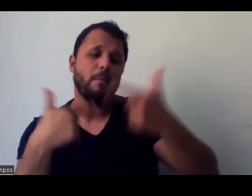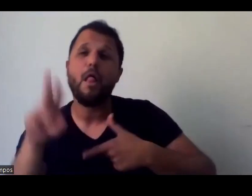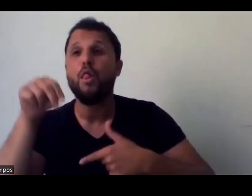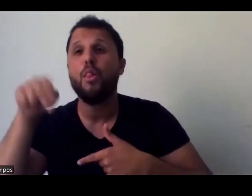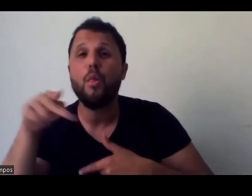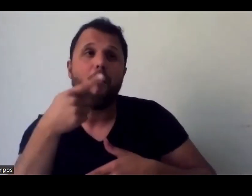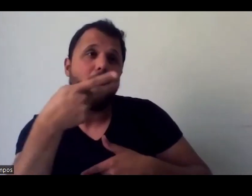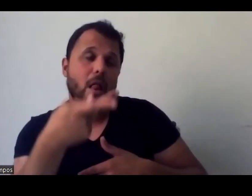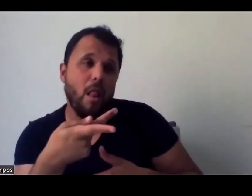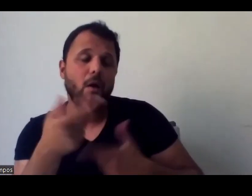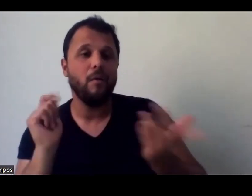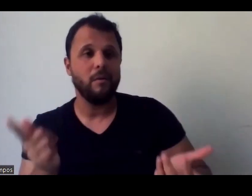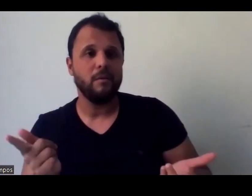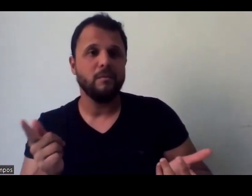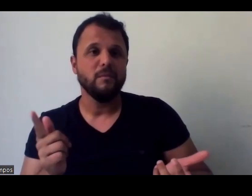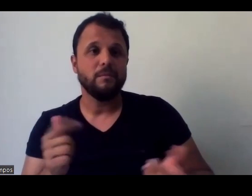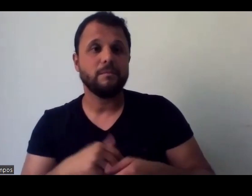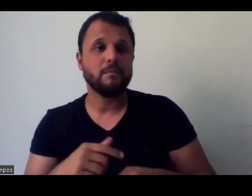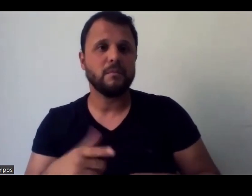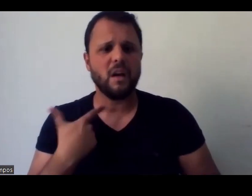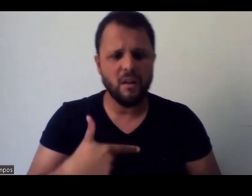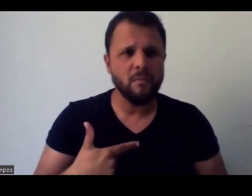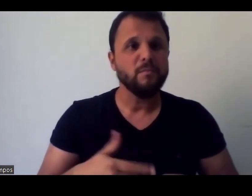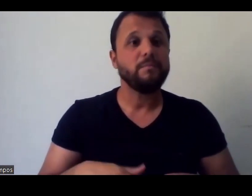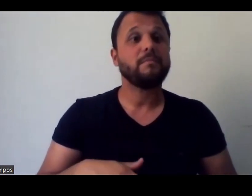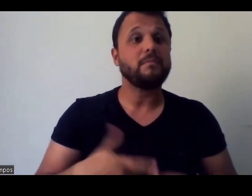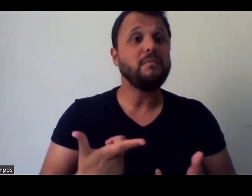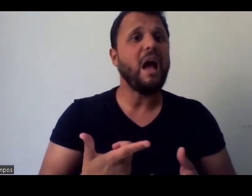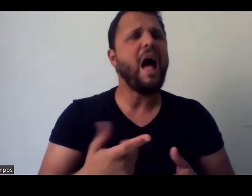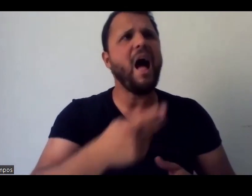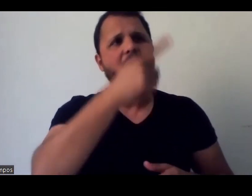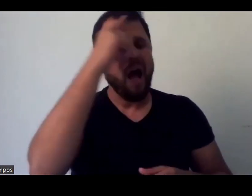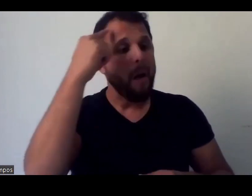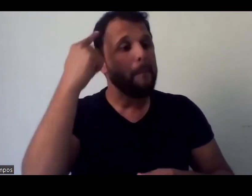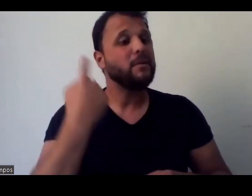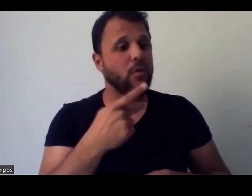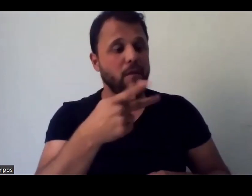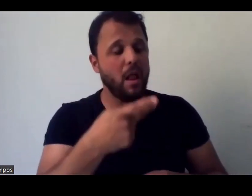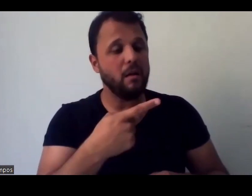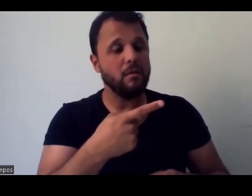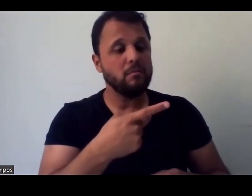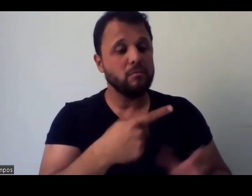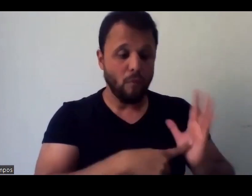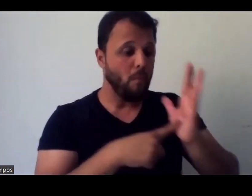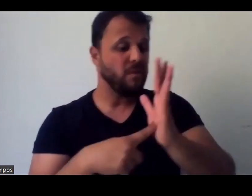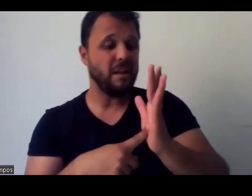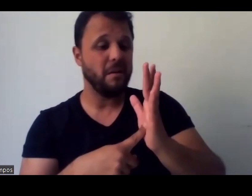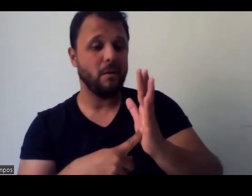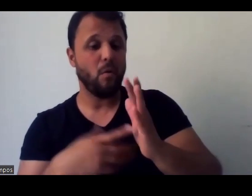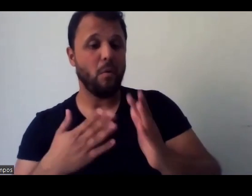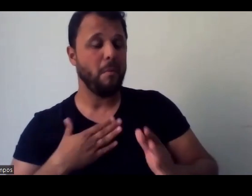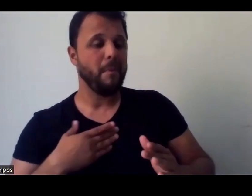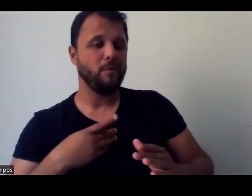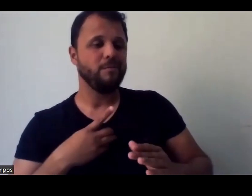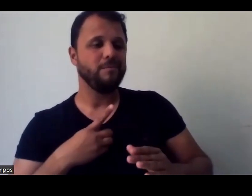disso, ah, muito obrigada. E pessoas que falam, não, vieram falar disso, o meu diretor não quis saber e mandou de volta. Tem de tudo,